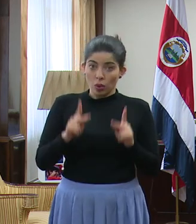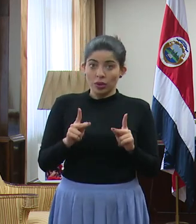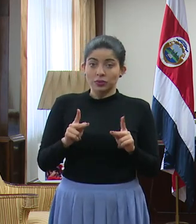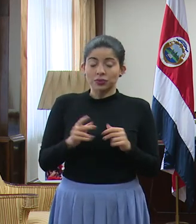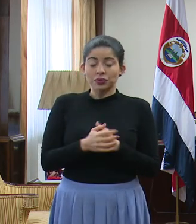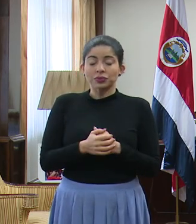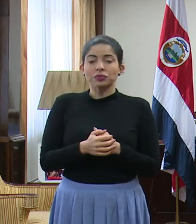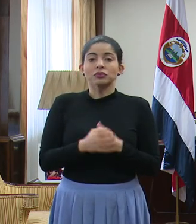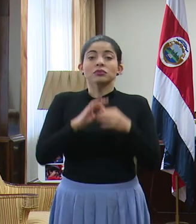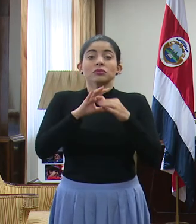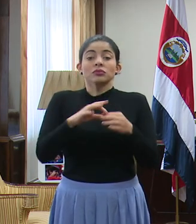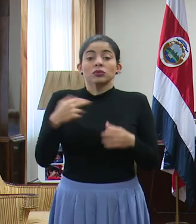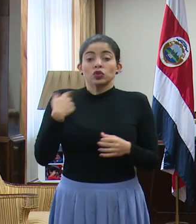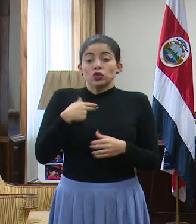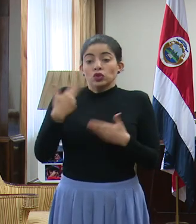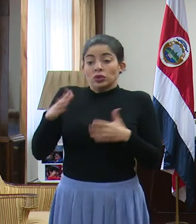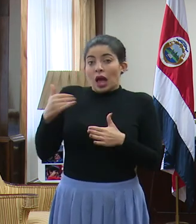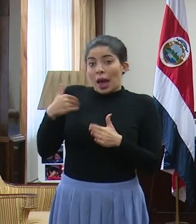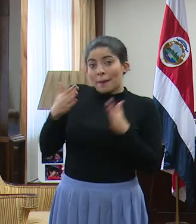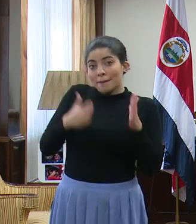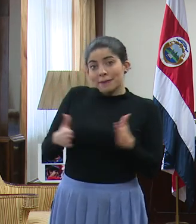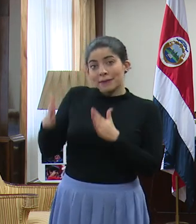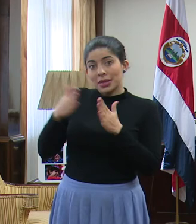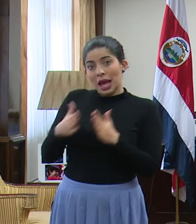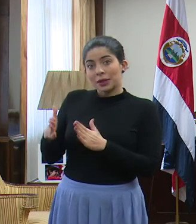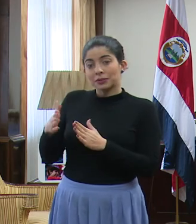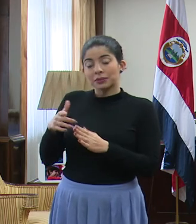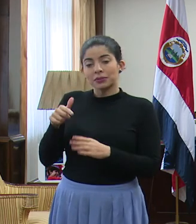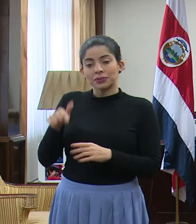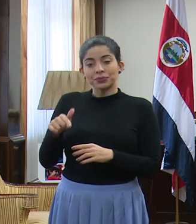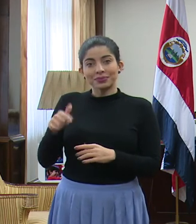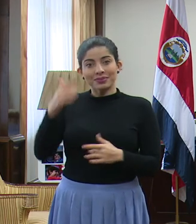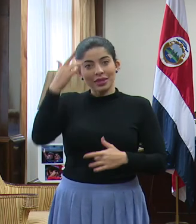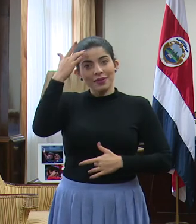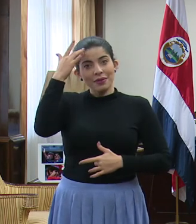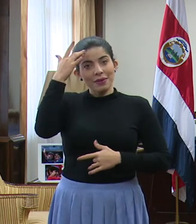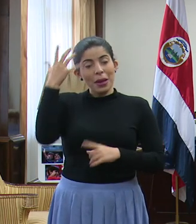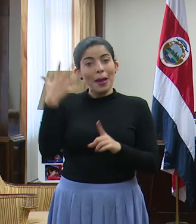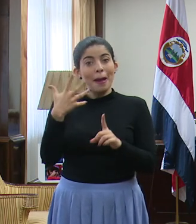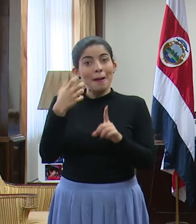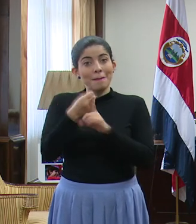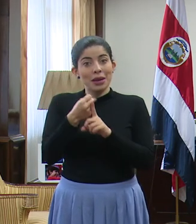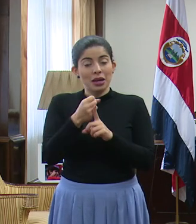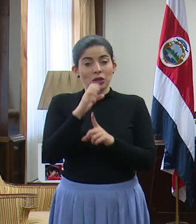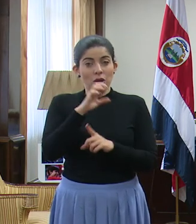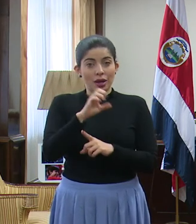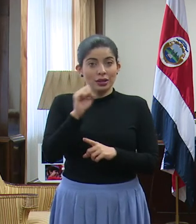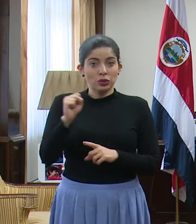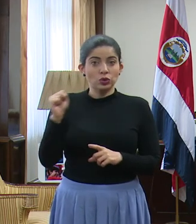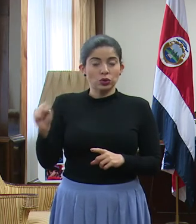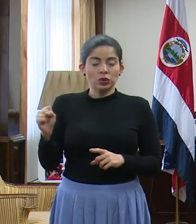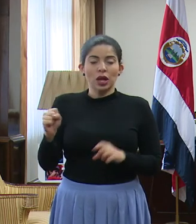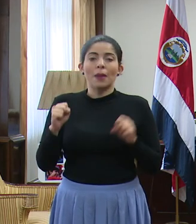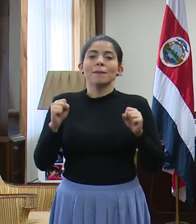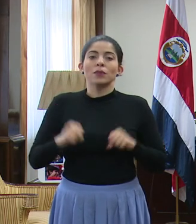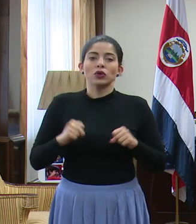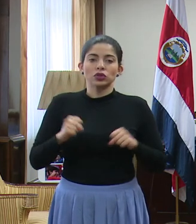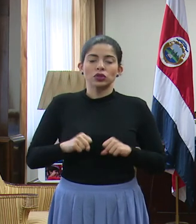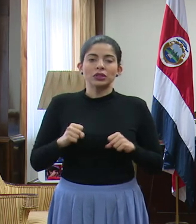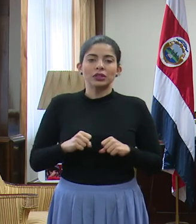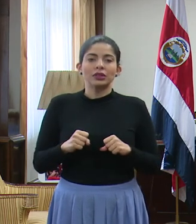de acuerdo a lo que nosotros tenemos previsto, el impacto de esta enfermedad para la caja del Seguro Social puede